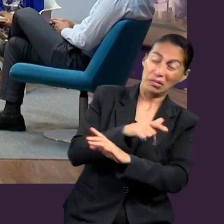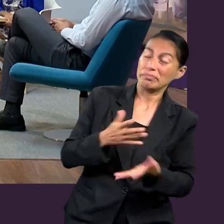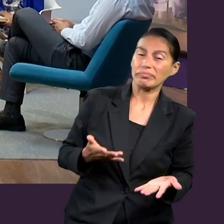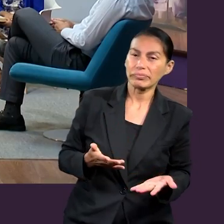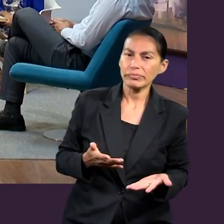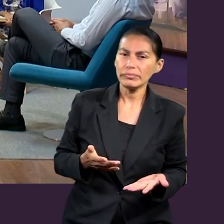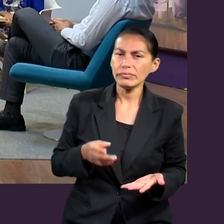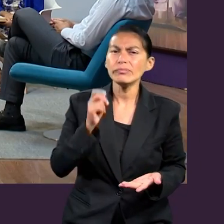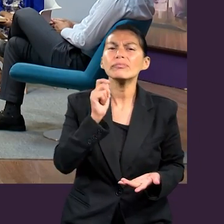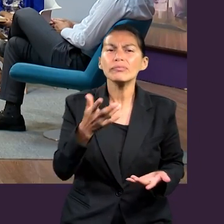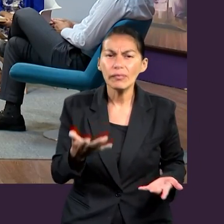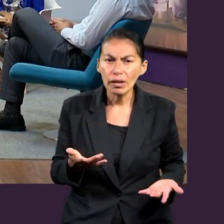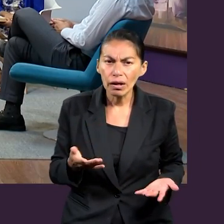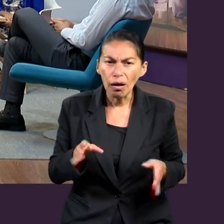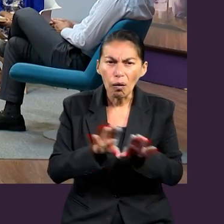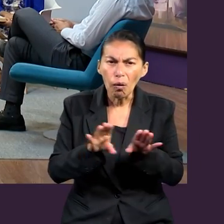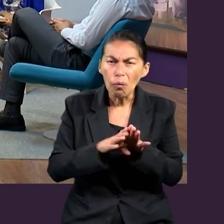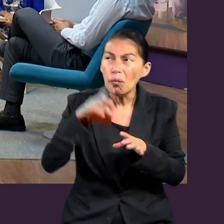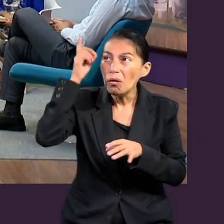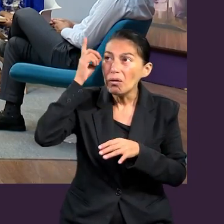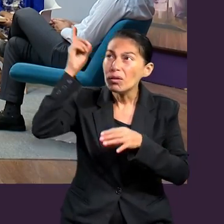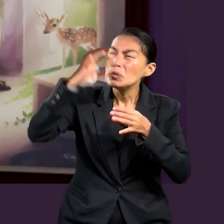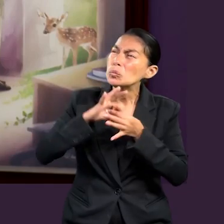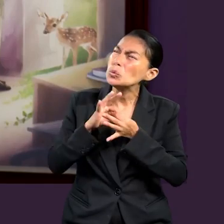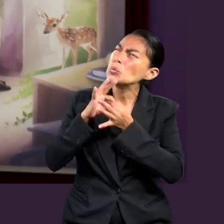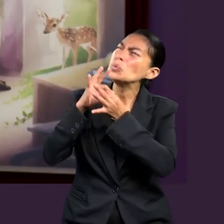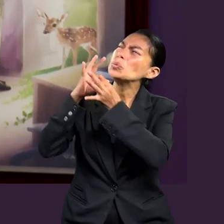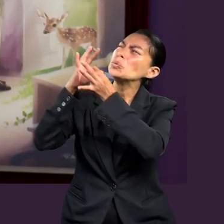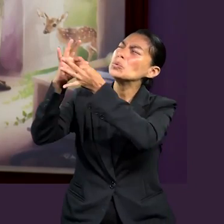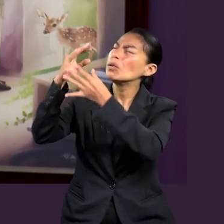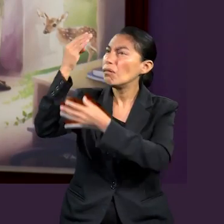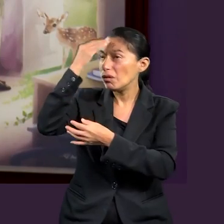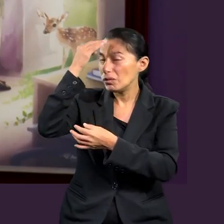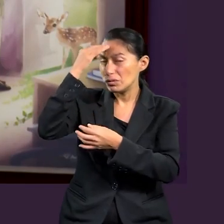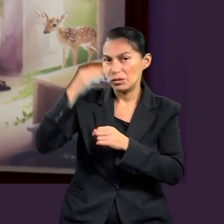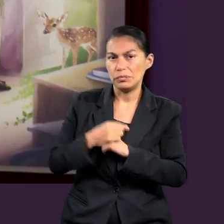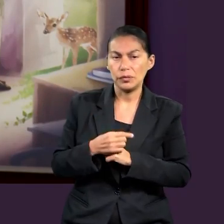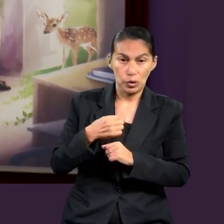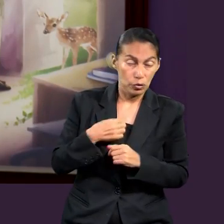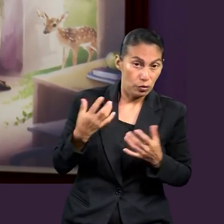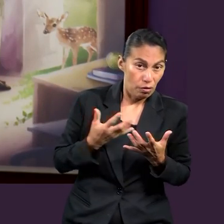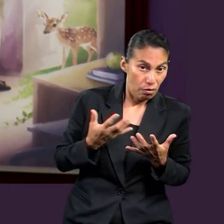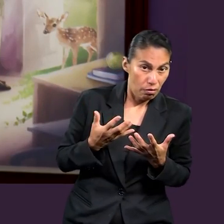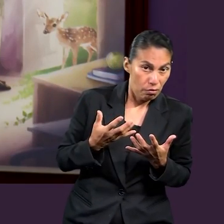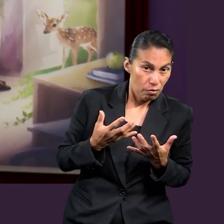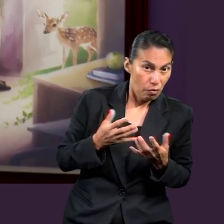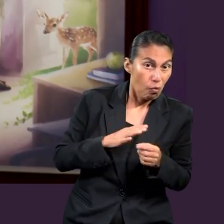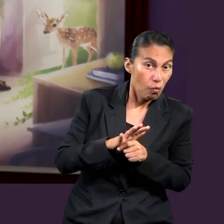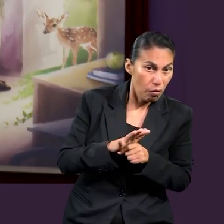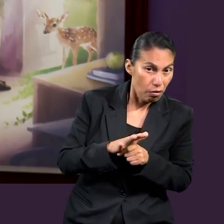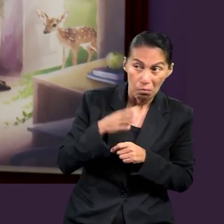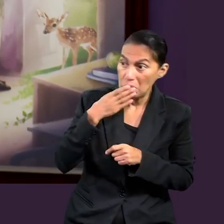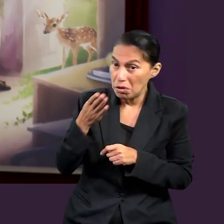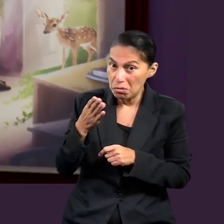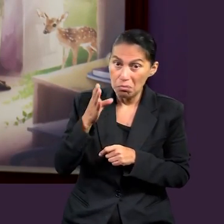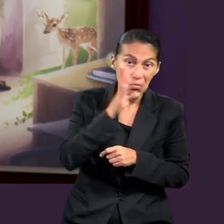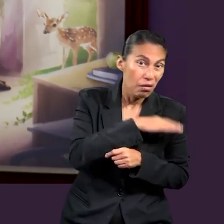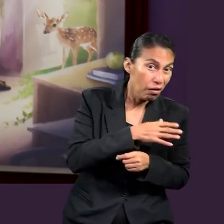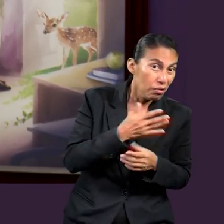aferrados a ese Dios, conocerlo, y de ahí pues ya nuestras obras y nuestras acciones pues eran como que el resultado